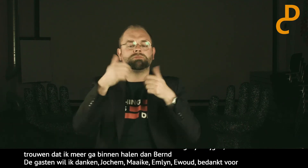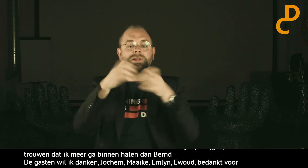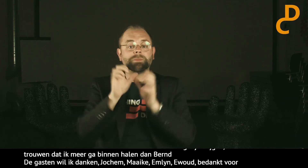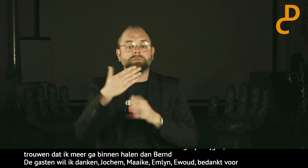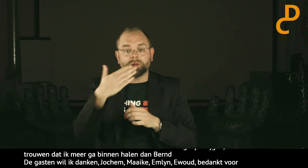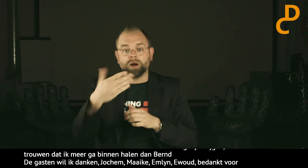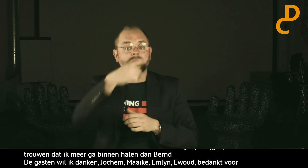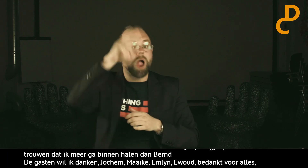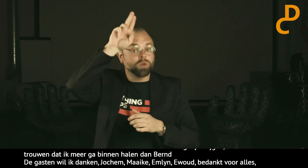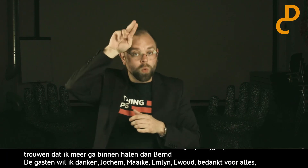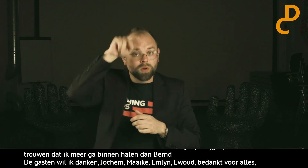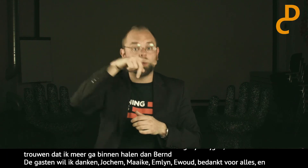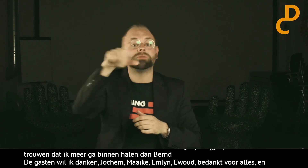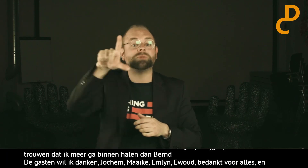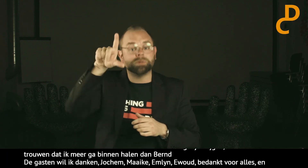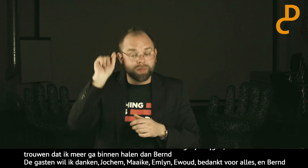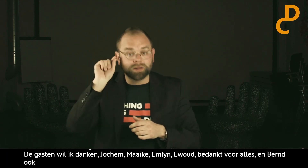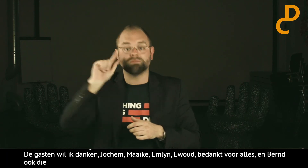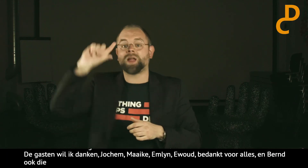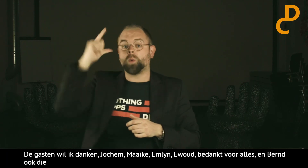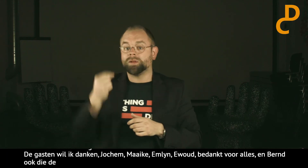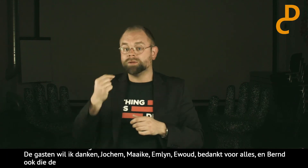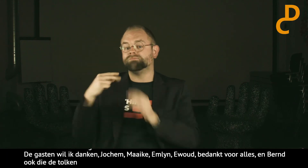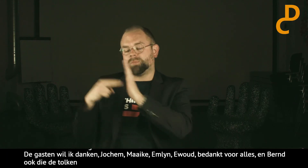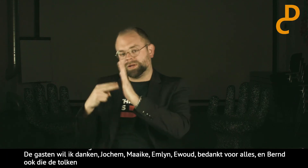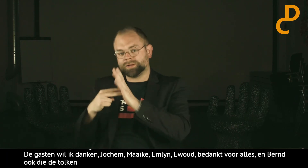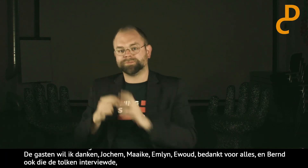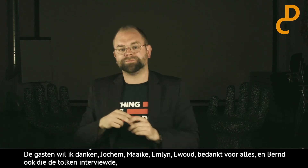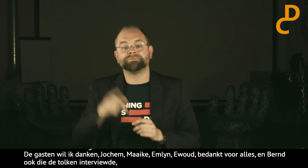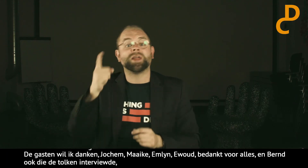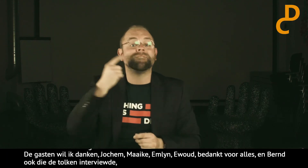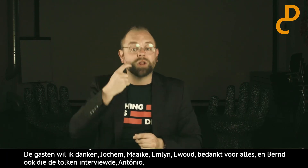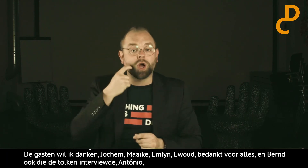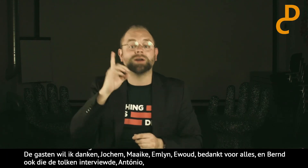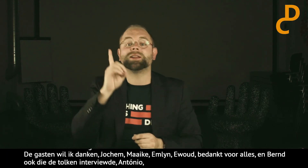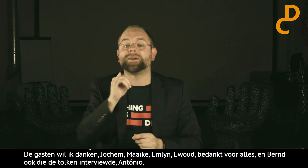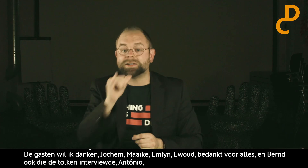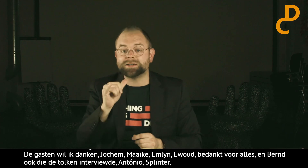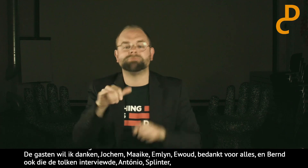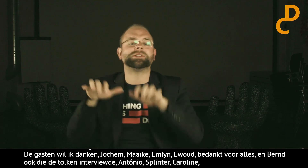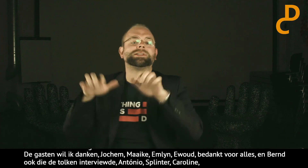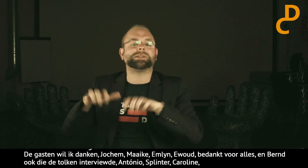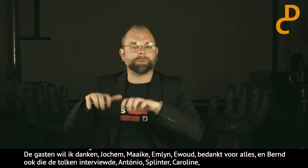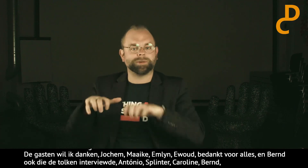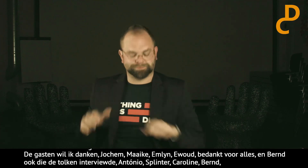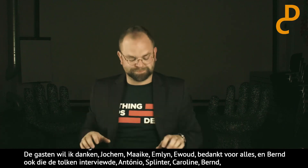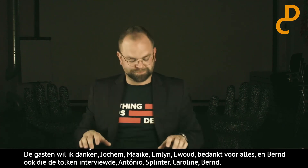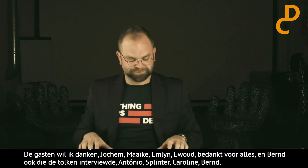natuurlijk die de tolker heeft geïnterviewd. Antonio, Splinter, Caroline en Bernd bedankt. Wieteken, Dewi en Chimp